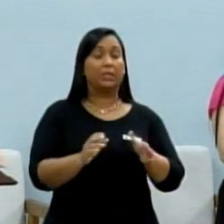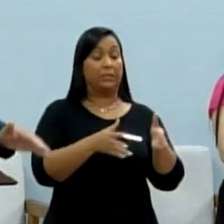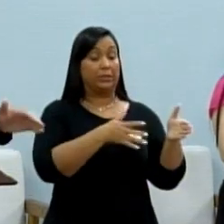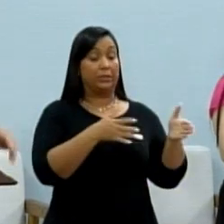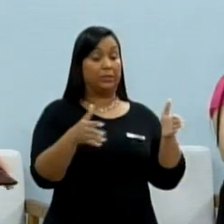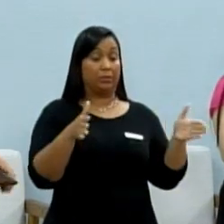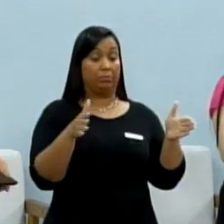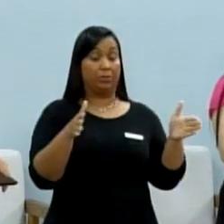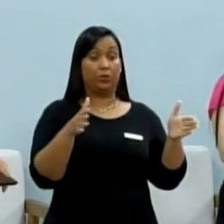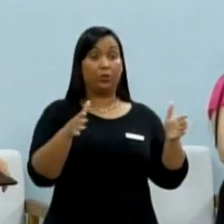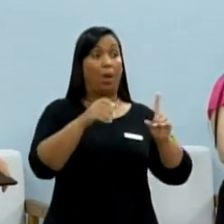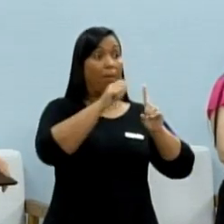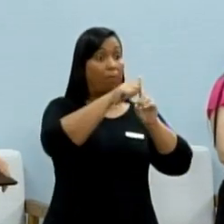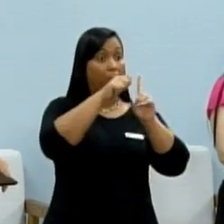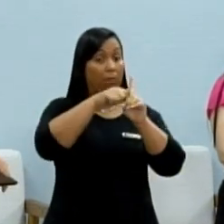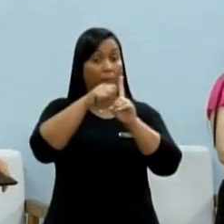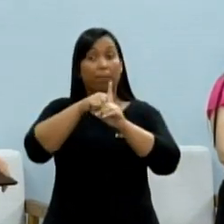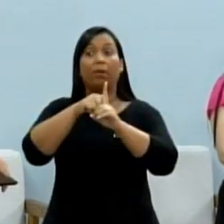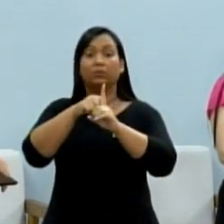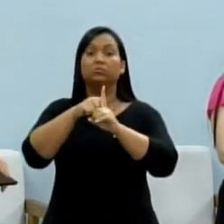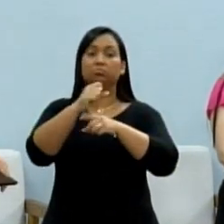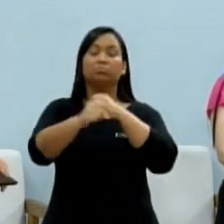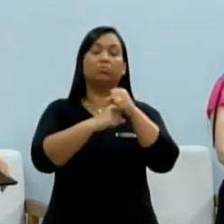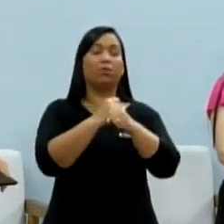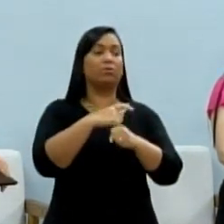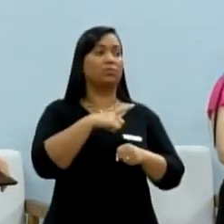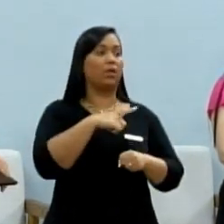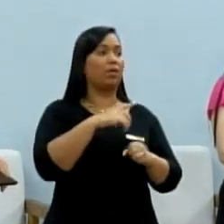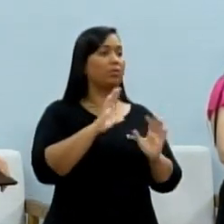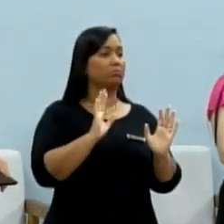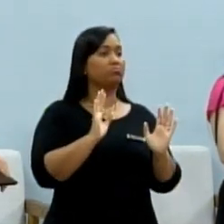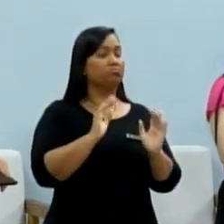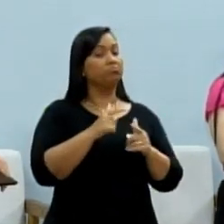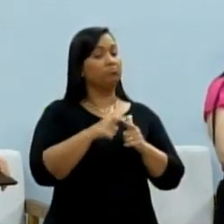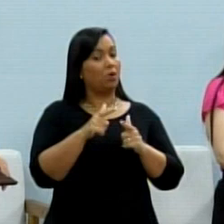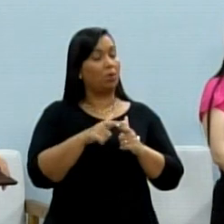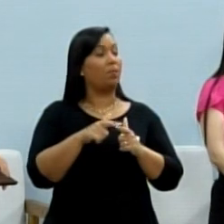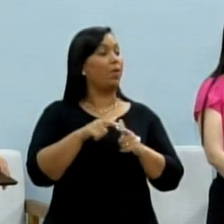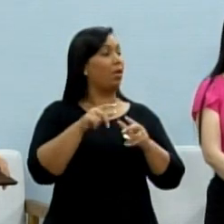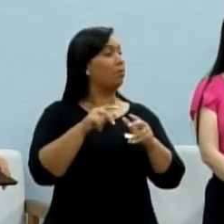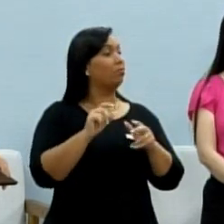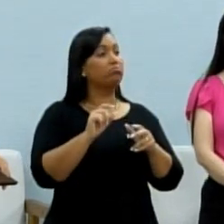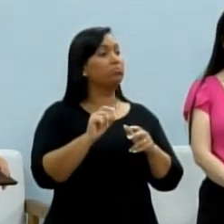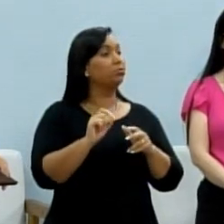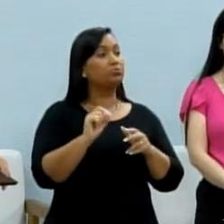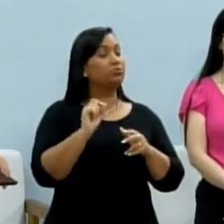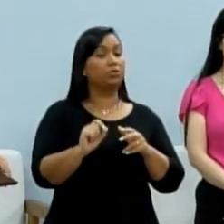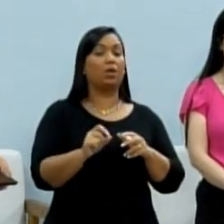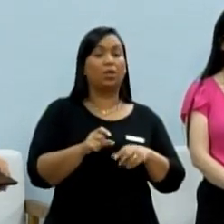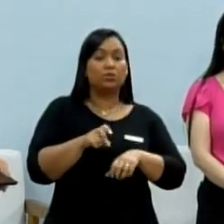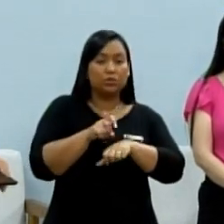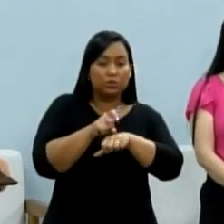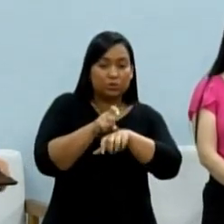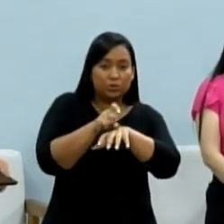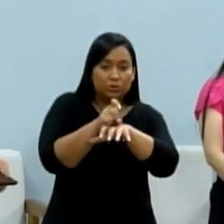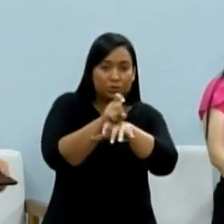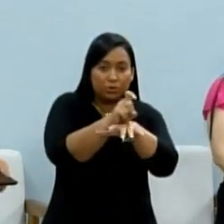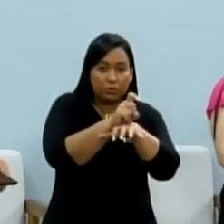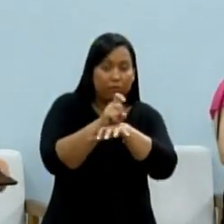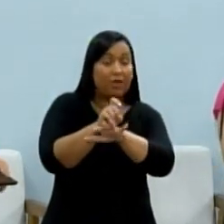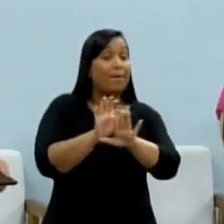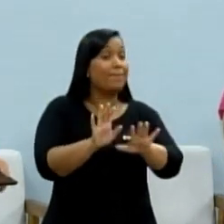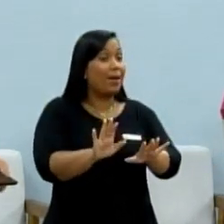todos os meses do ano tem graves problemas com escorpiões, só que em